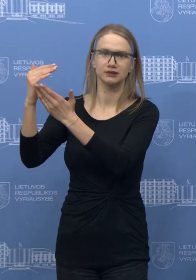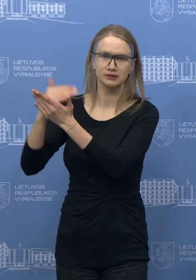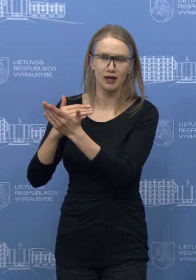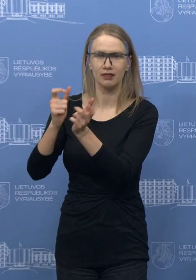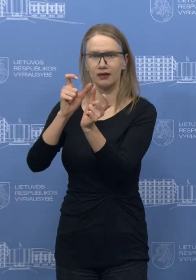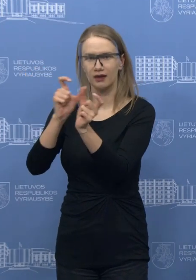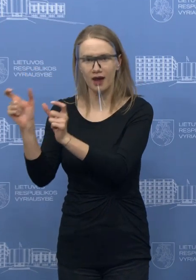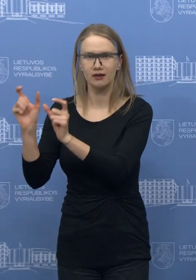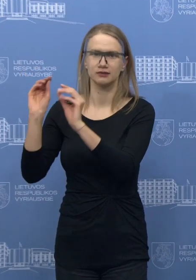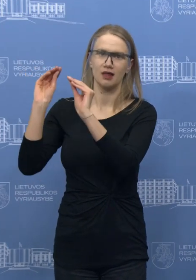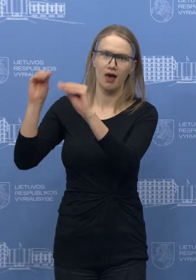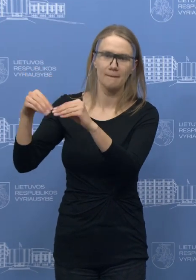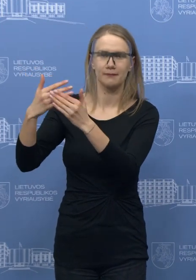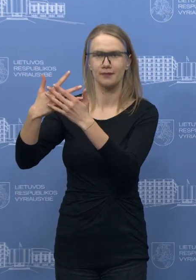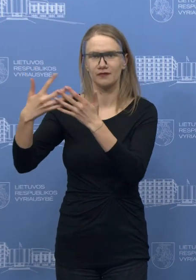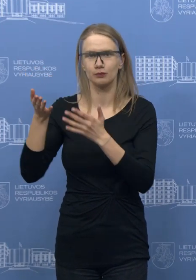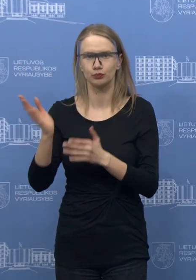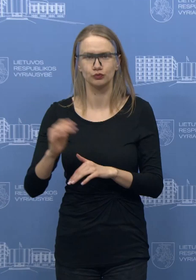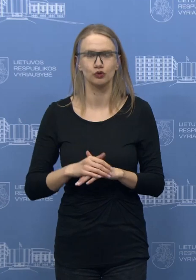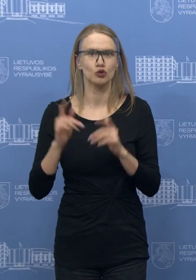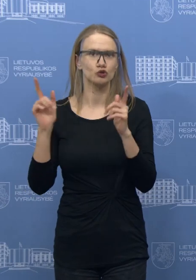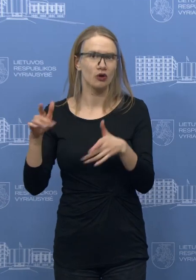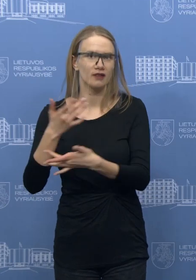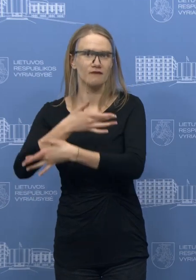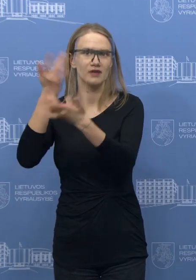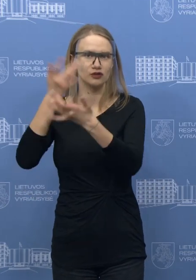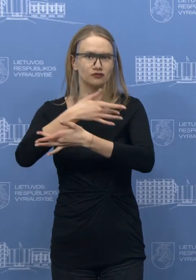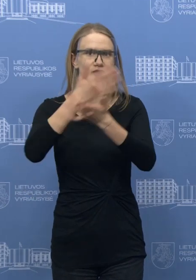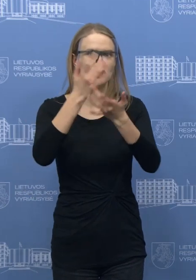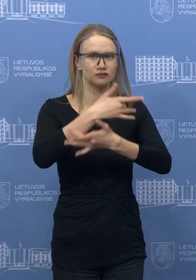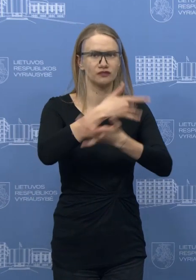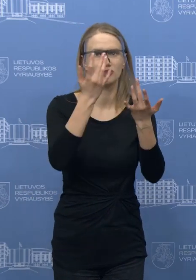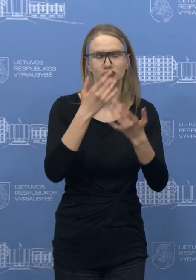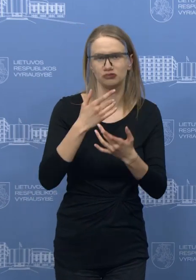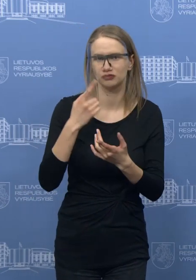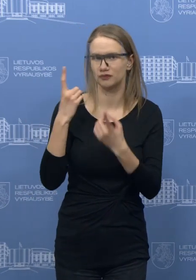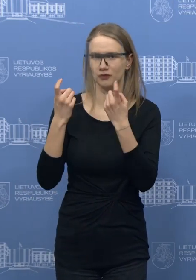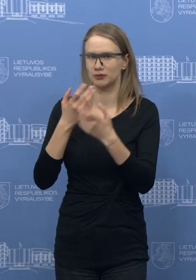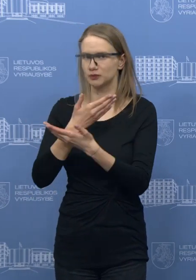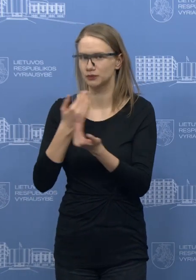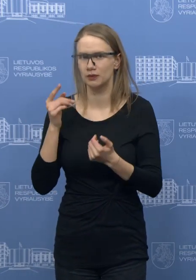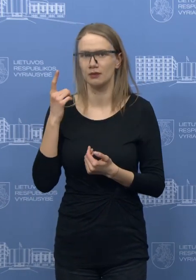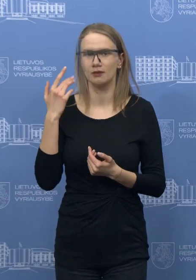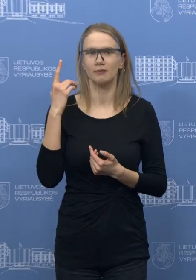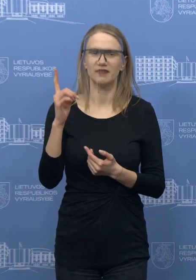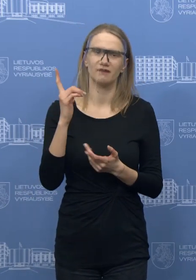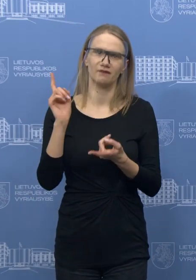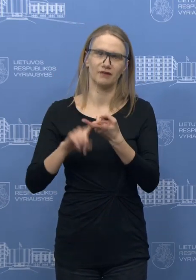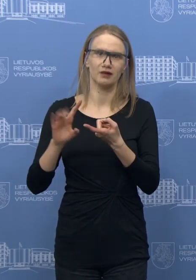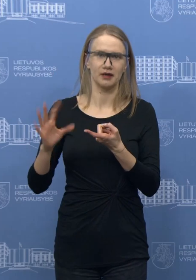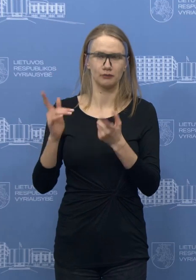Galbūt tai yra reakcija, kuri nėra transiliuojama viešai ir viešai žiniasklendžiama viena. Bet taip ir klausys nuo tų